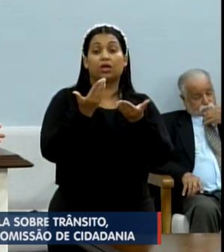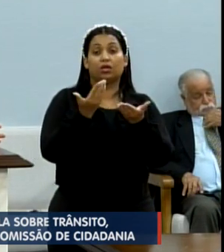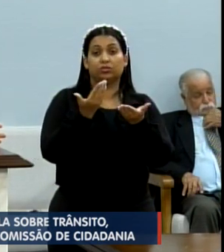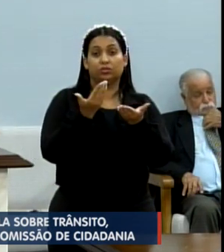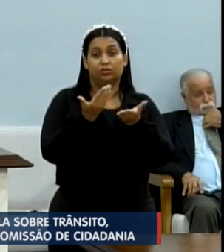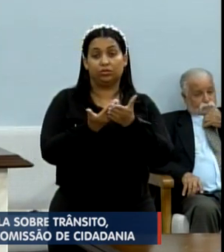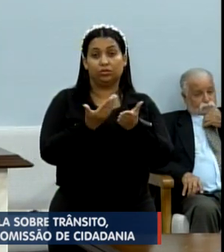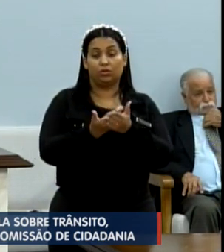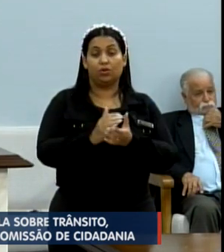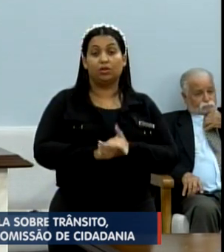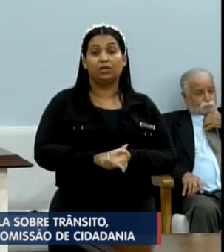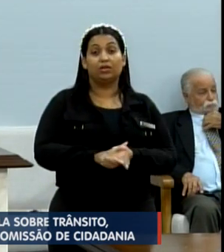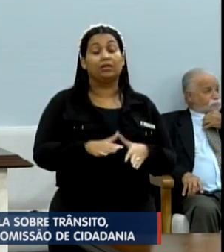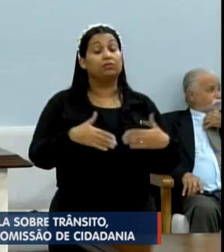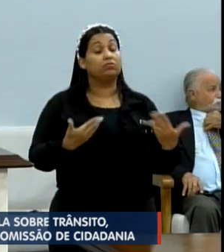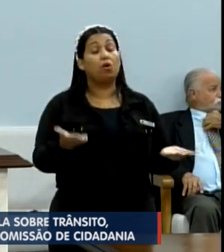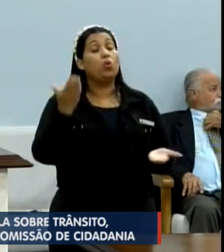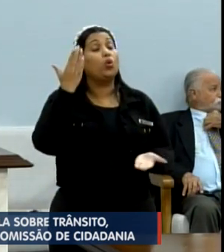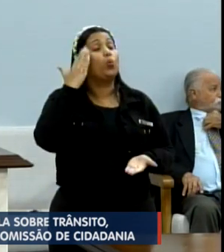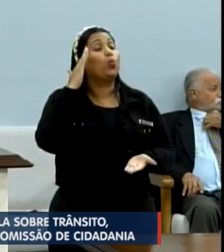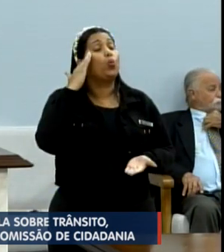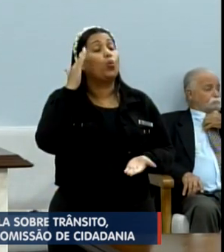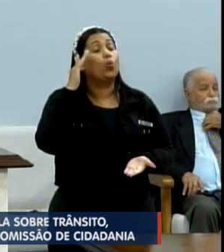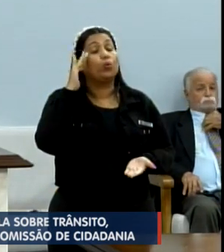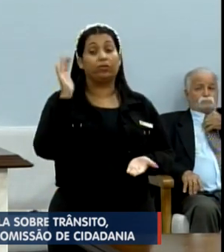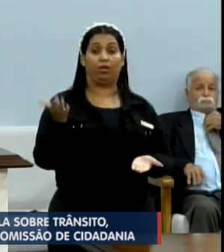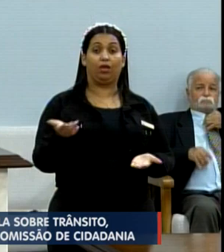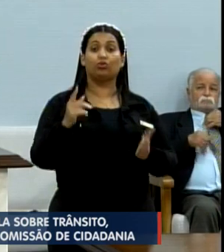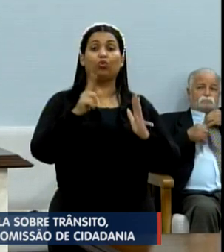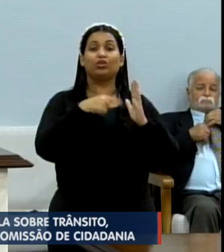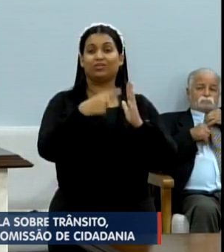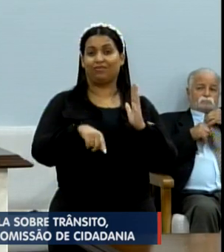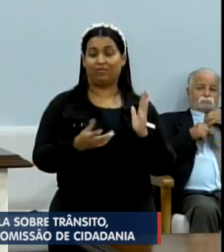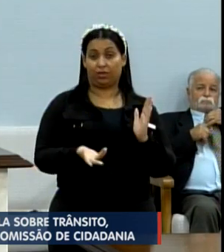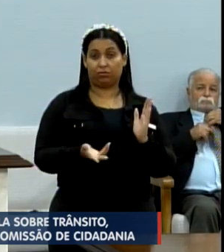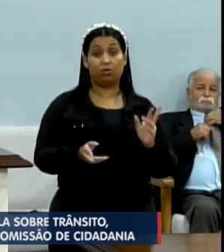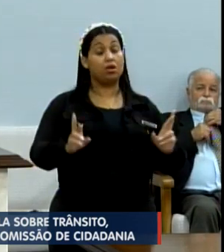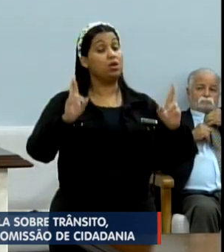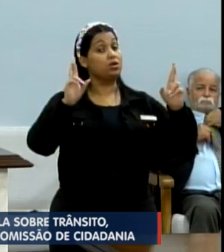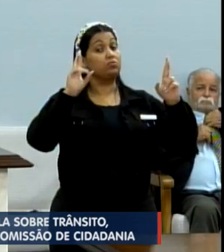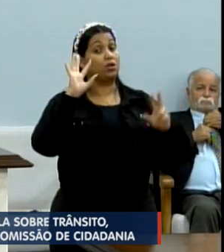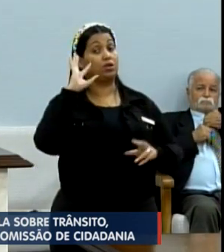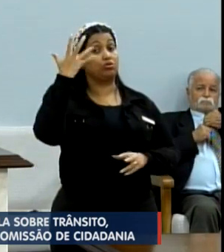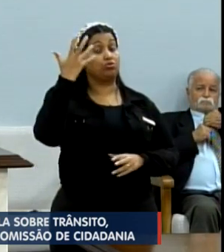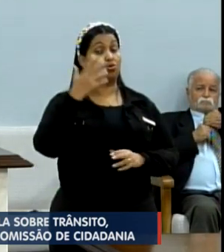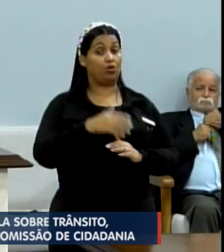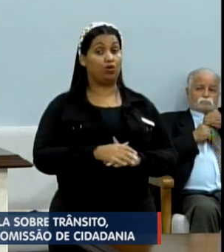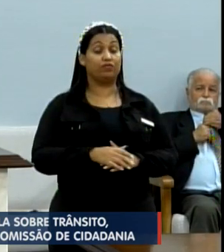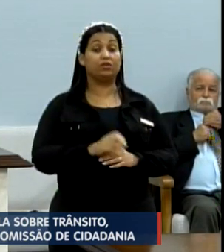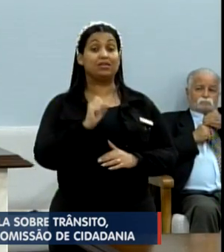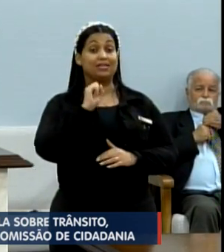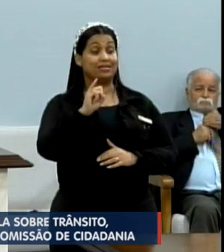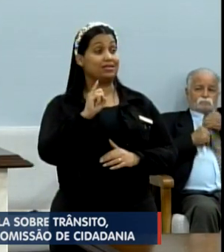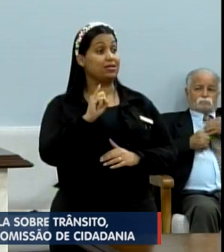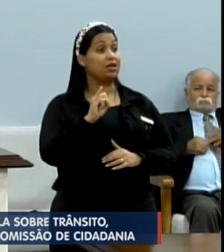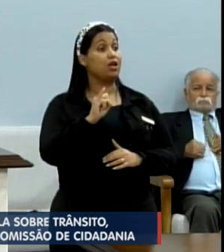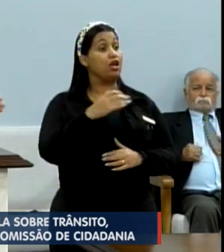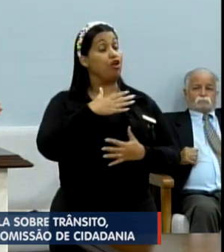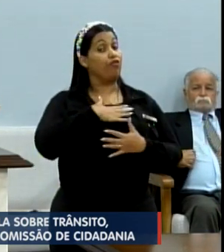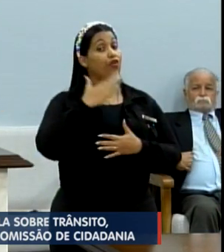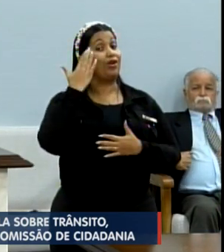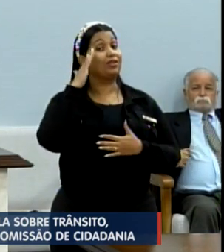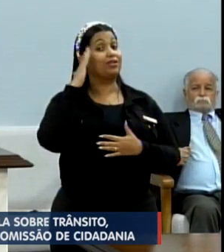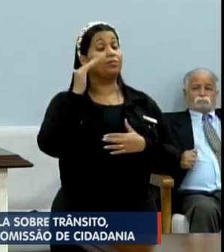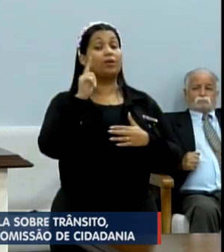prejudicando. Então, eu não entendo este veto. Espero que se resolva. Do contrário, vou entender como uma ação